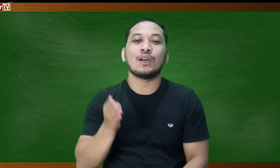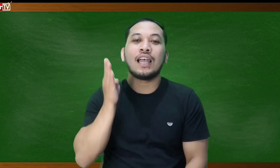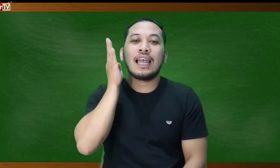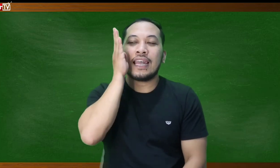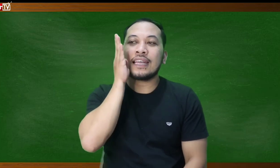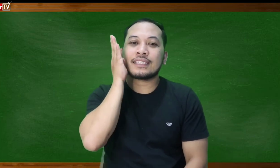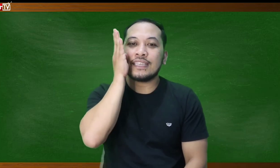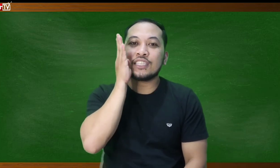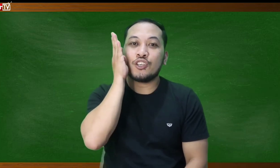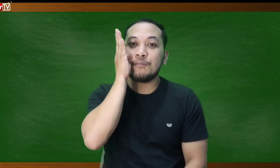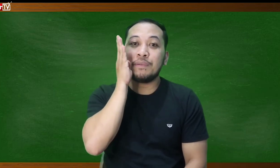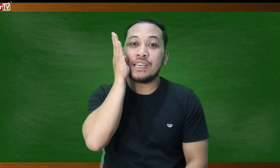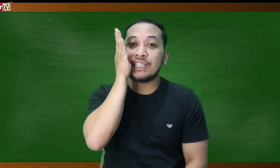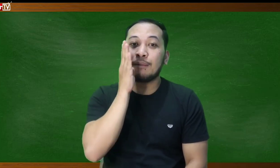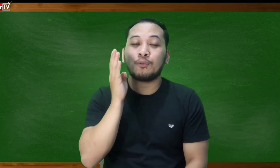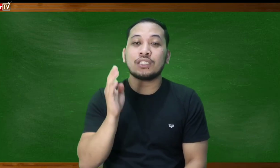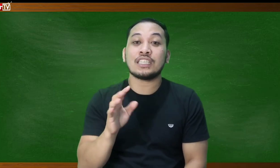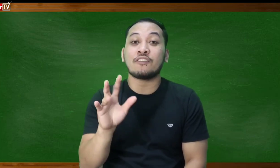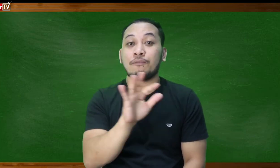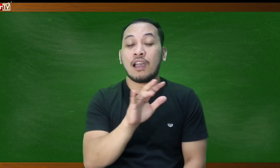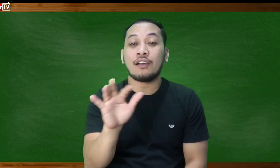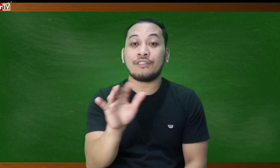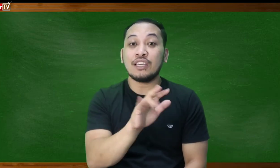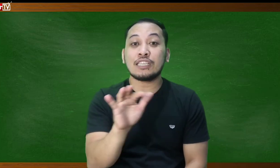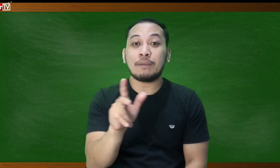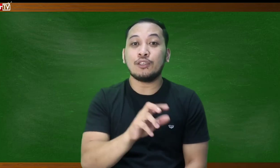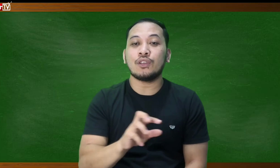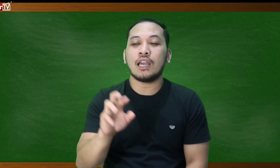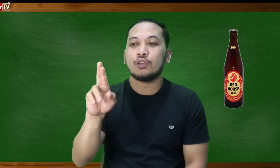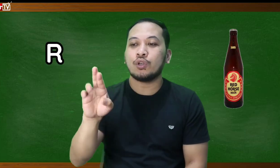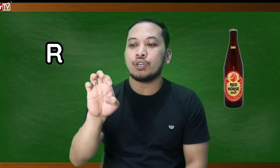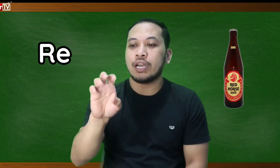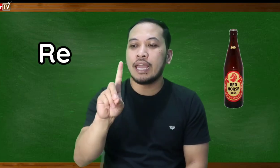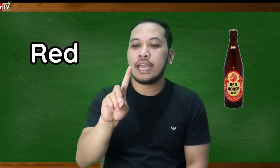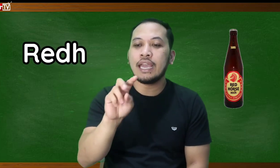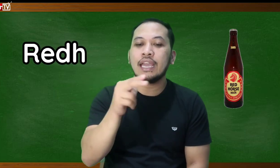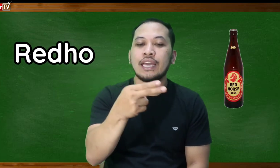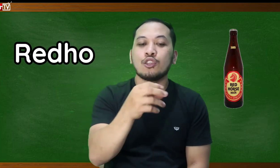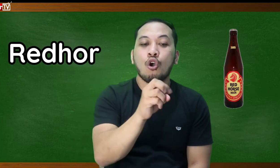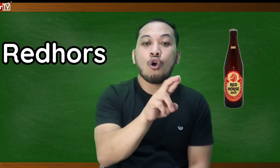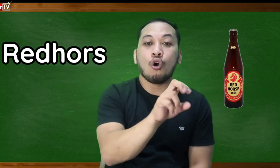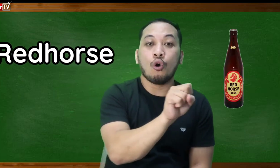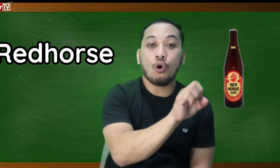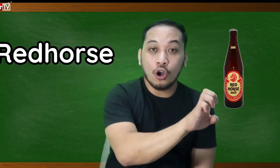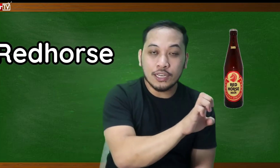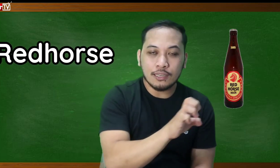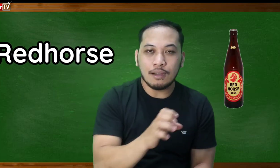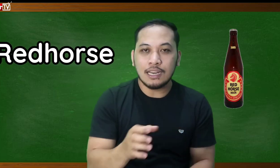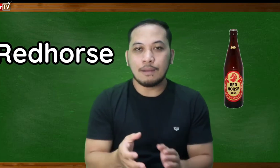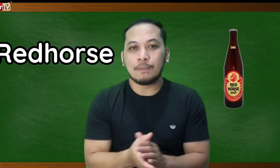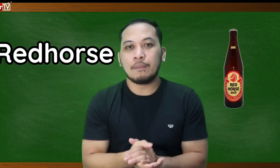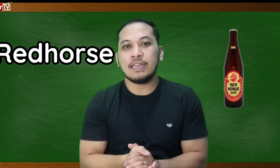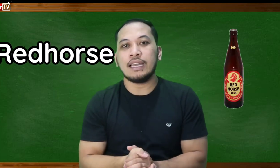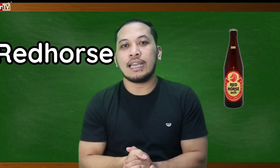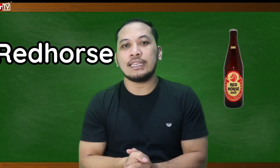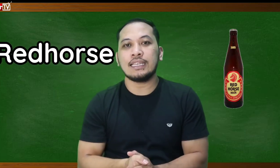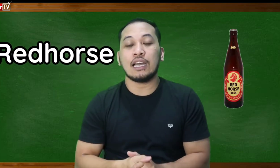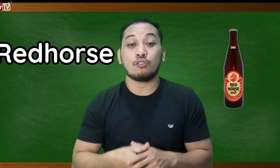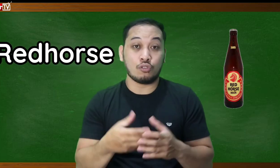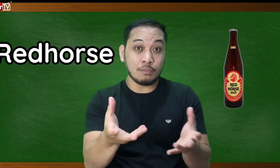isenyas nyo yung beer tapos fingerspell nyo na lang yung red horse sa mga nagpapabili ng ganyan so kung